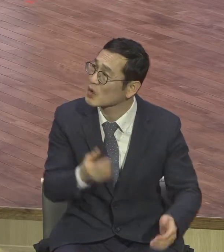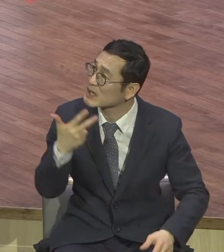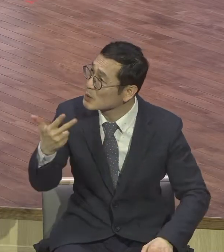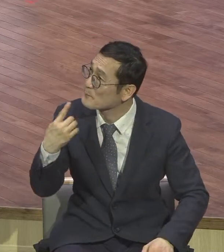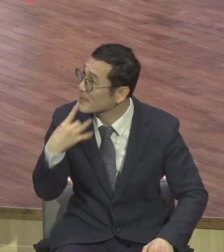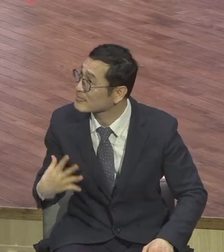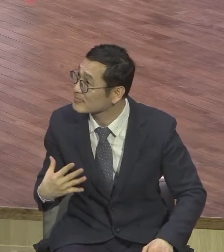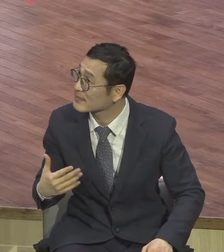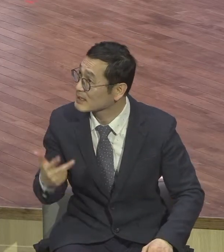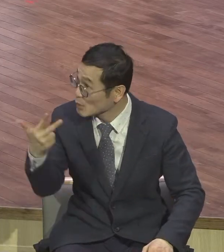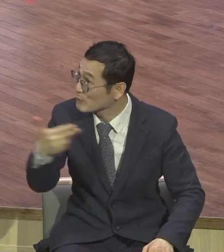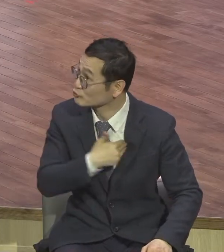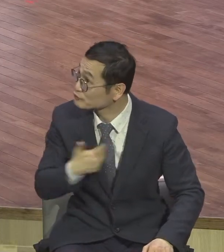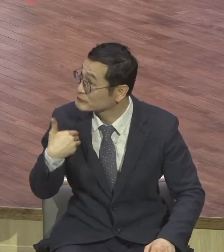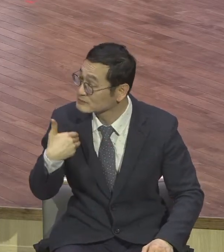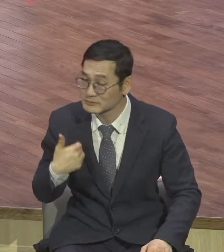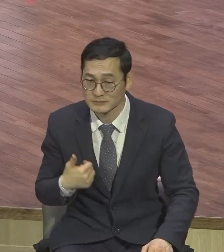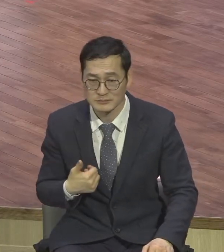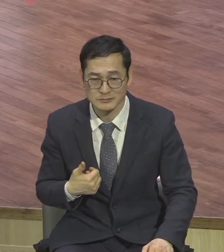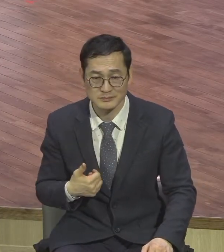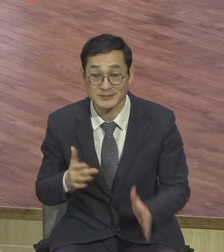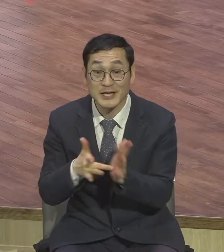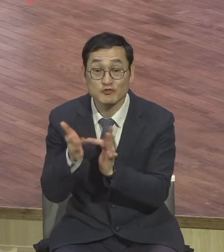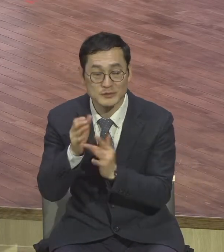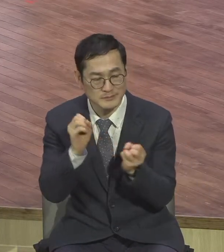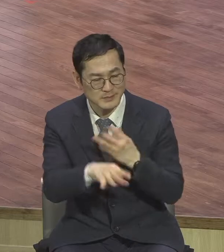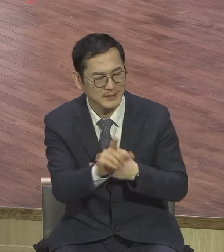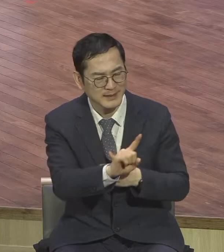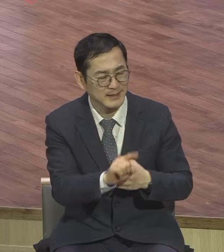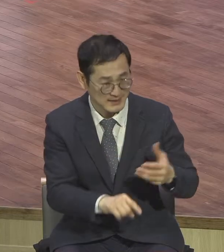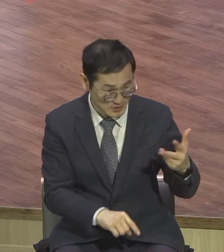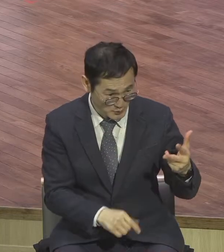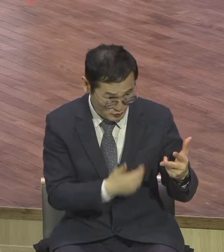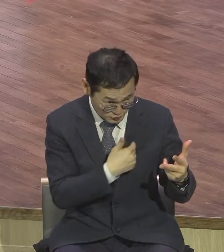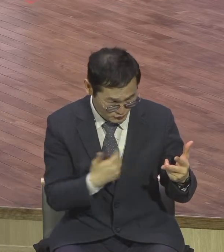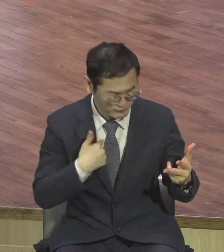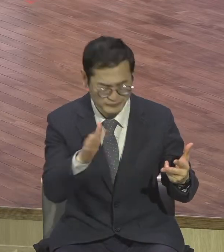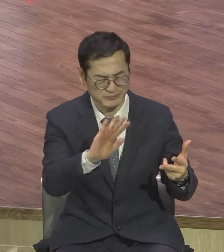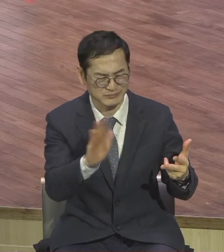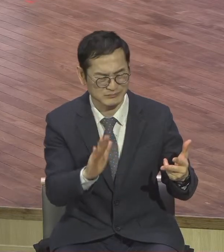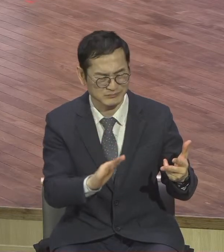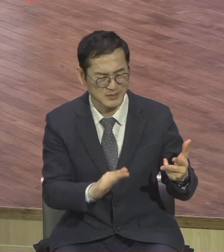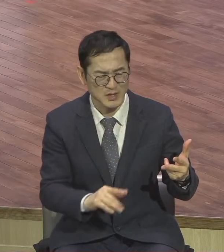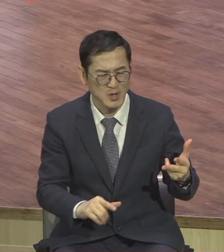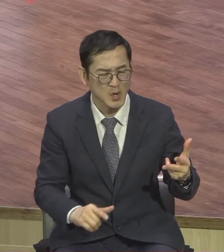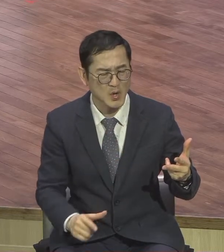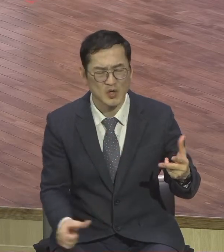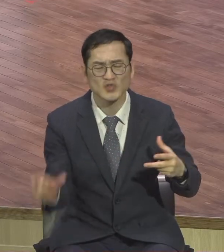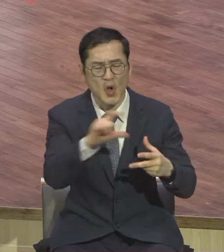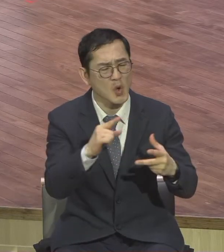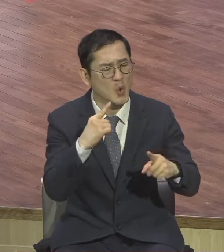예수께서 이러시되 내게 노니 일곱 번뿐만 아니라 일곱 번을 이런 분까지라도 할지